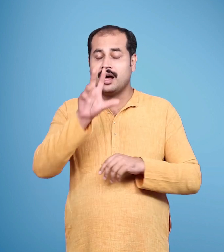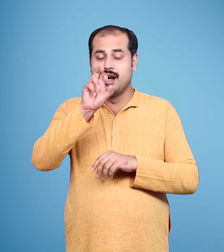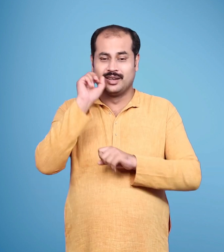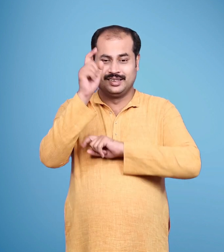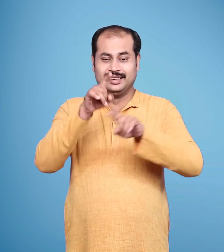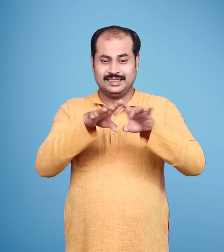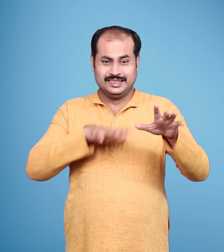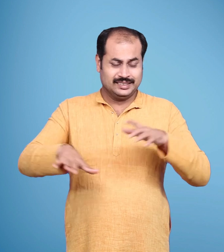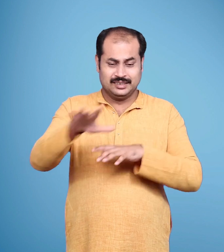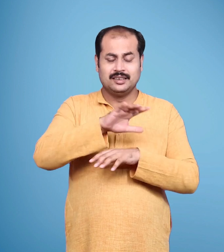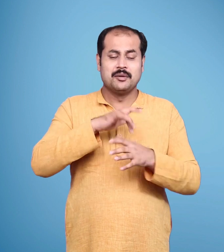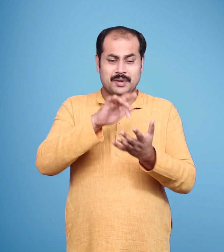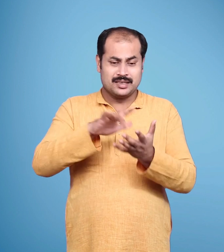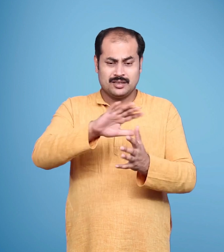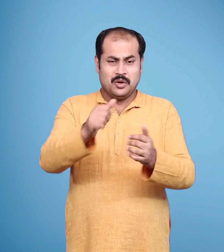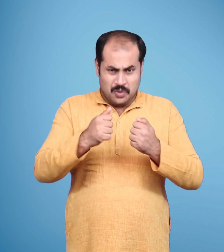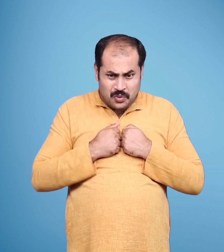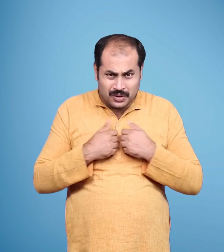ये अयोध्या मेरी नहीं है